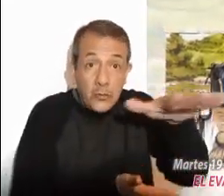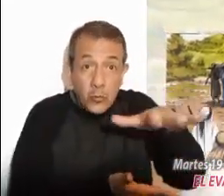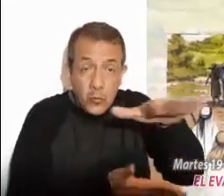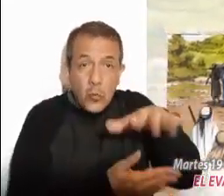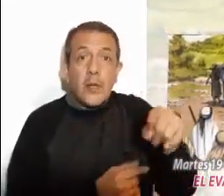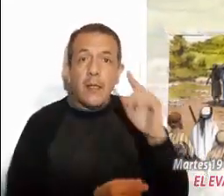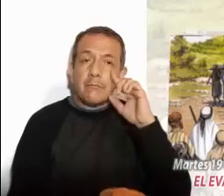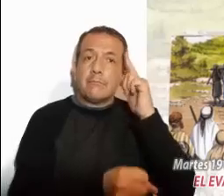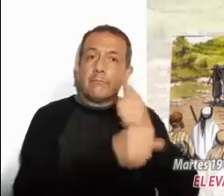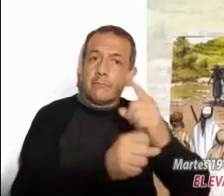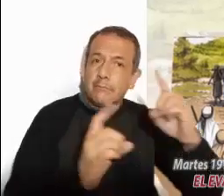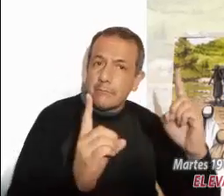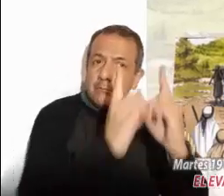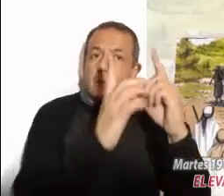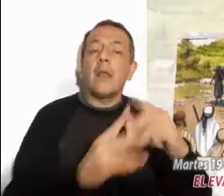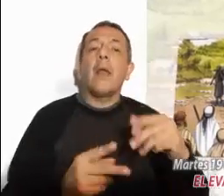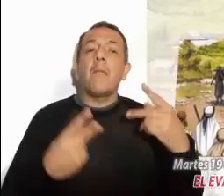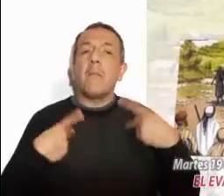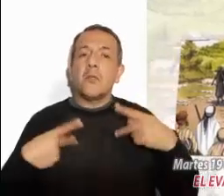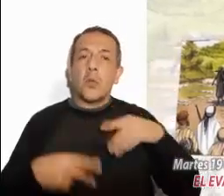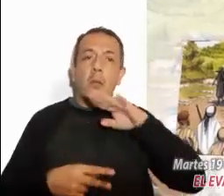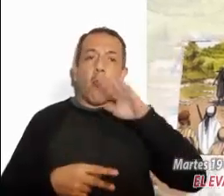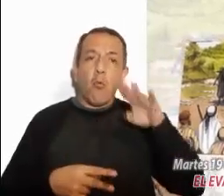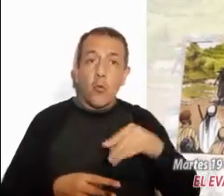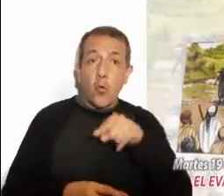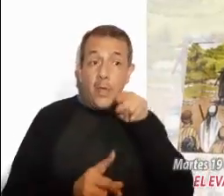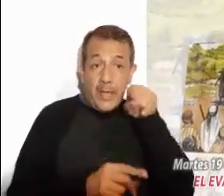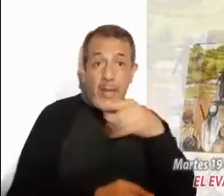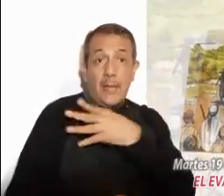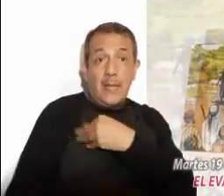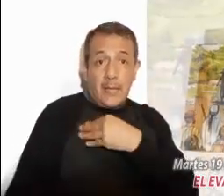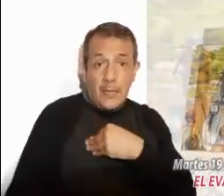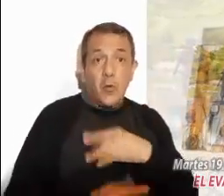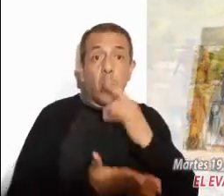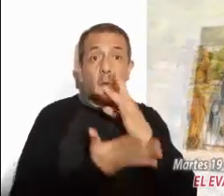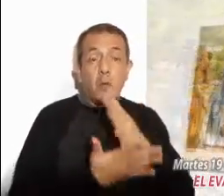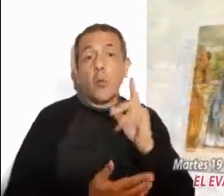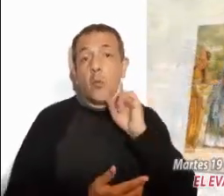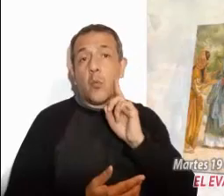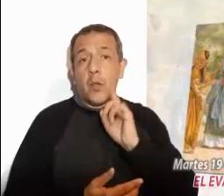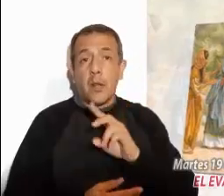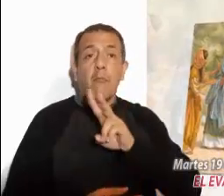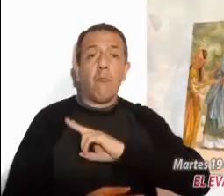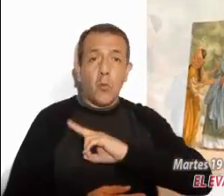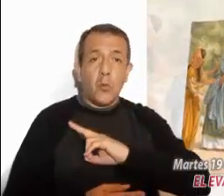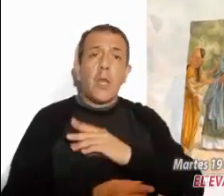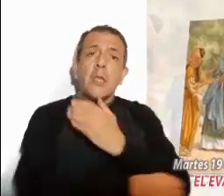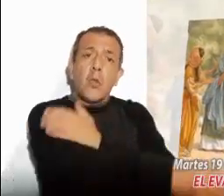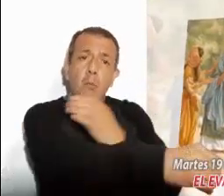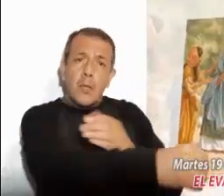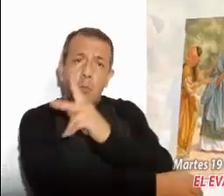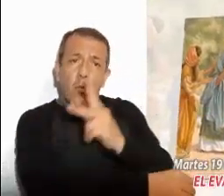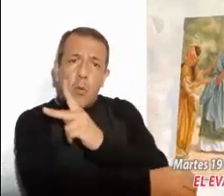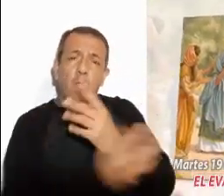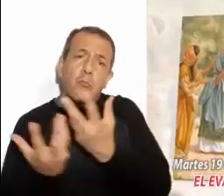la población, se encontró con que sacaban a enterrar a un muerto. Hijo único de una viuda, a la que acompañaba una gran